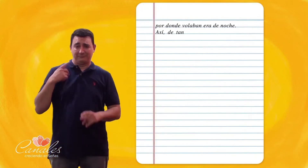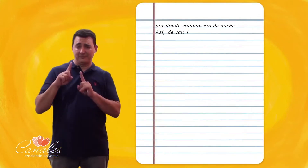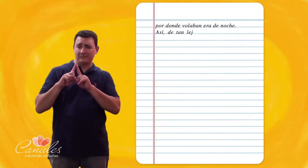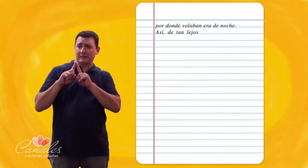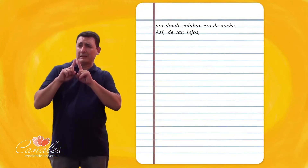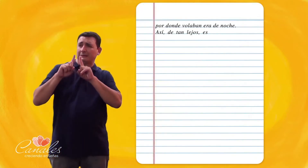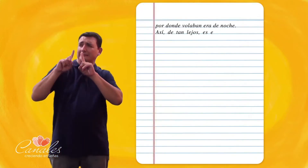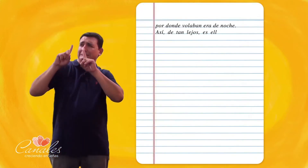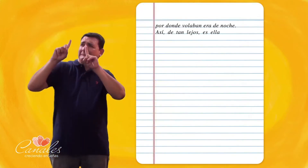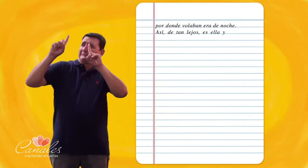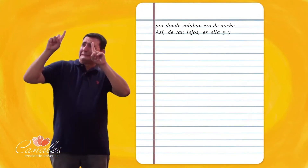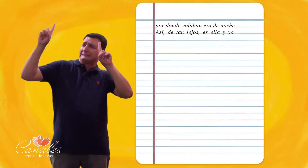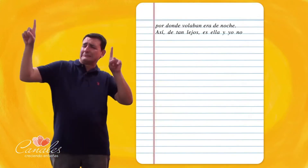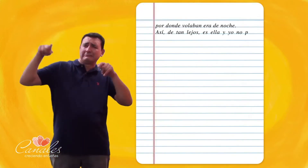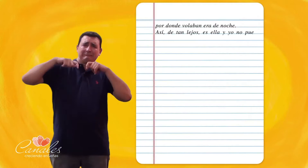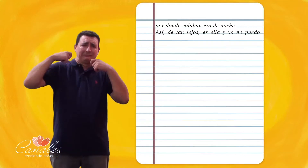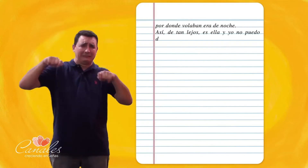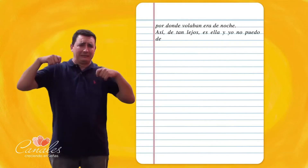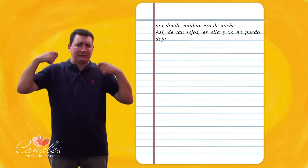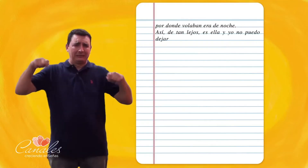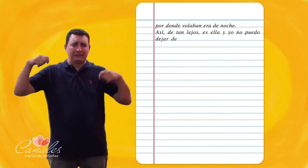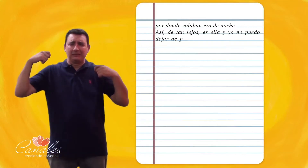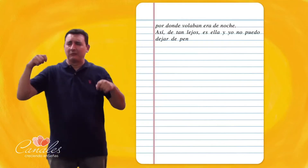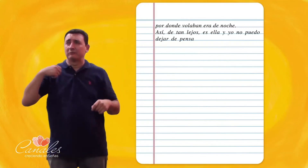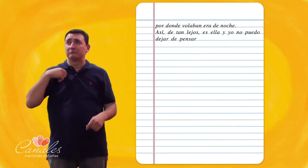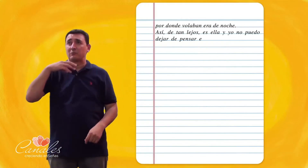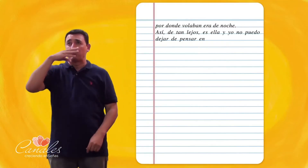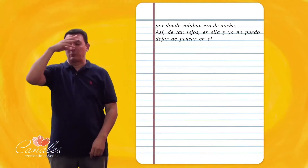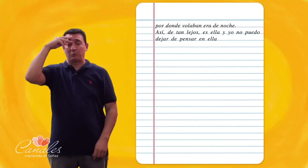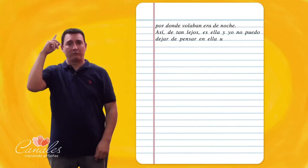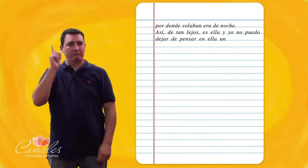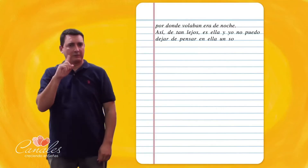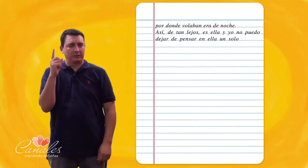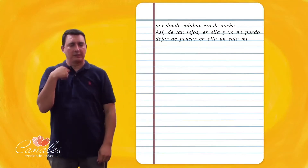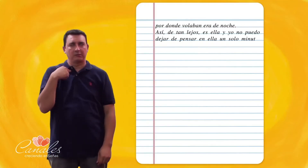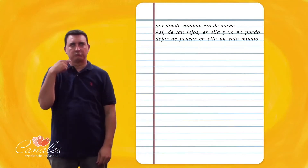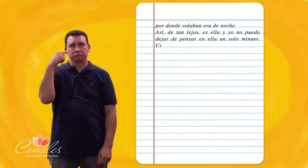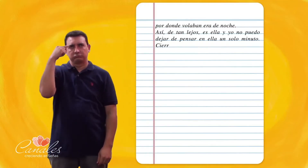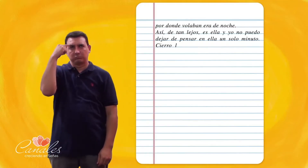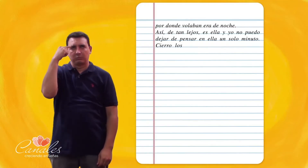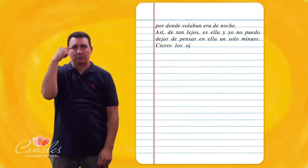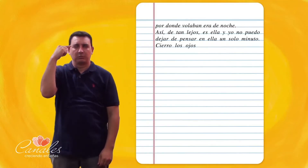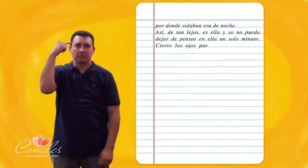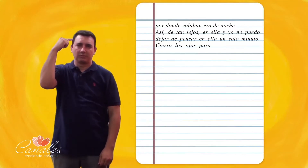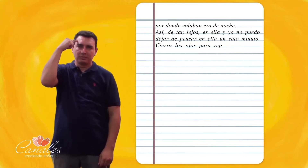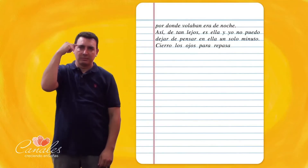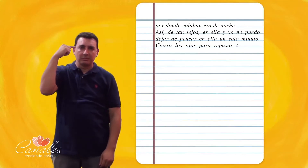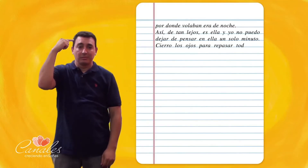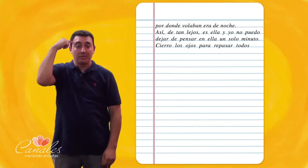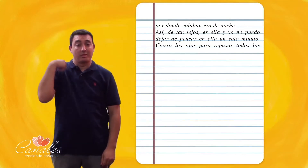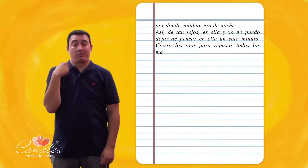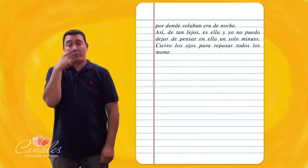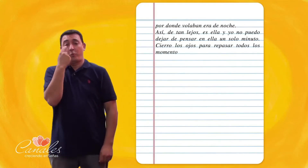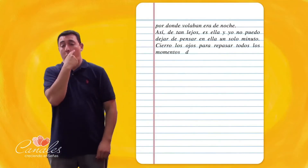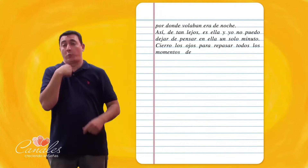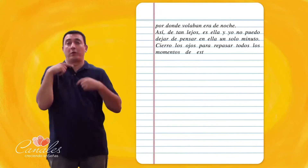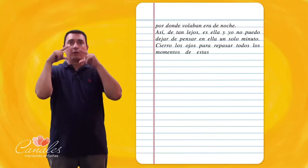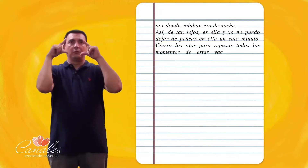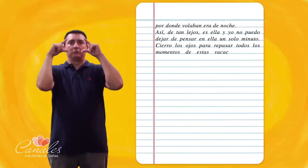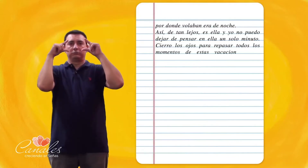Así de tan lejos Es ella Y yo no puedo dejar De pensar en ella Un solo minuto Cierro los ojos Para